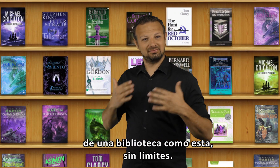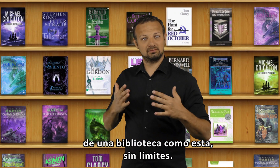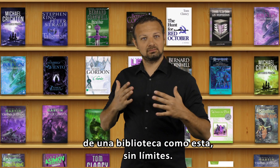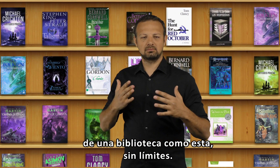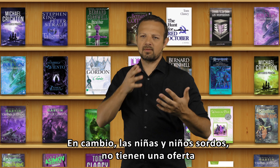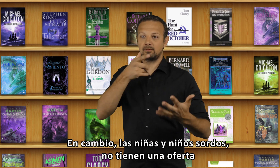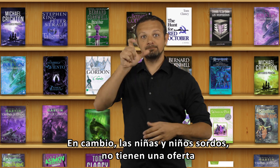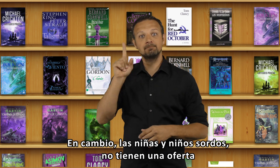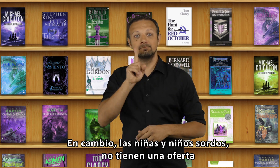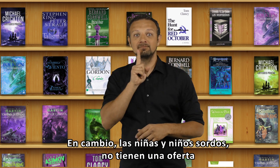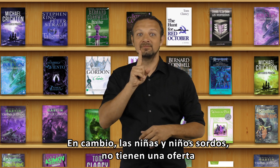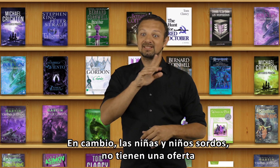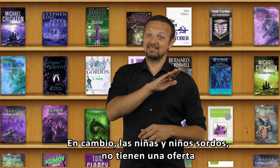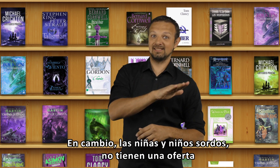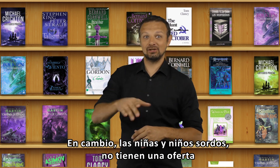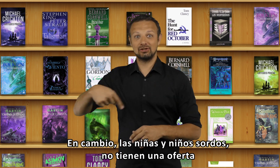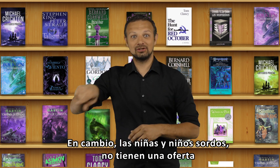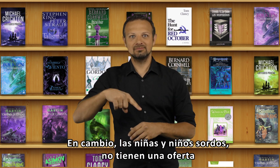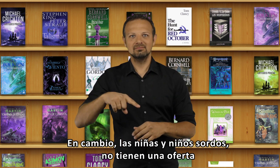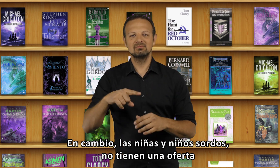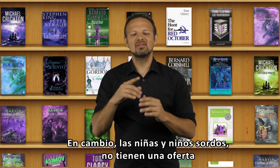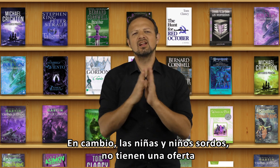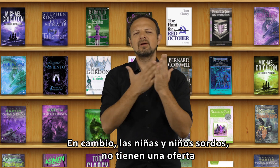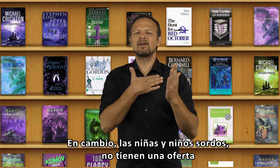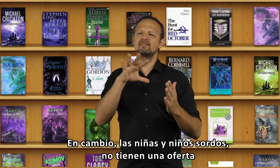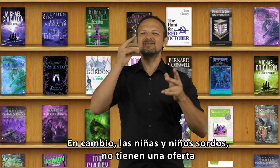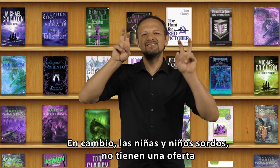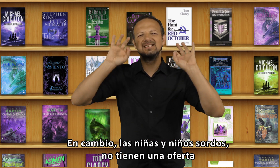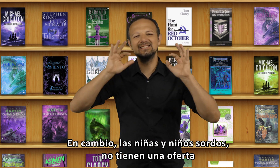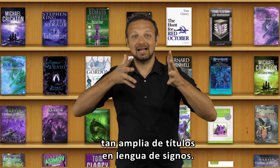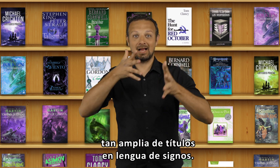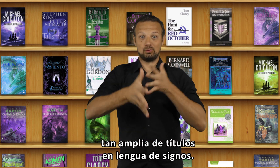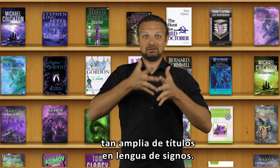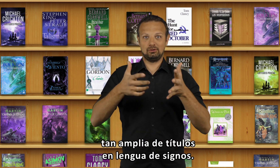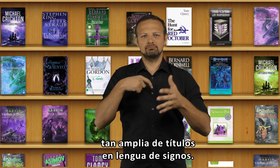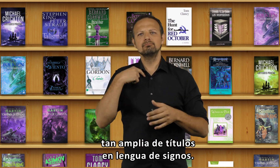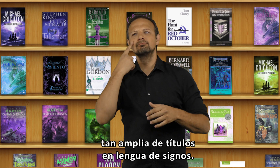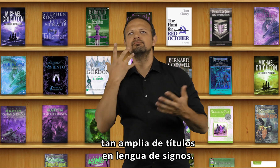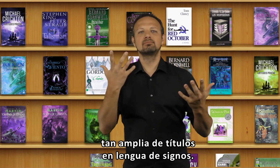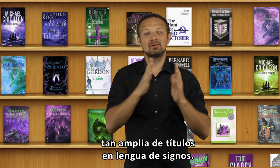En cambio, las niñas y niños sordos no tienen una oferta tan amplia de títulos en lengua de signos.